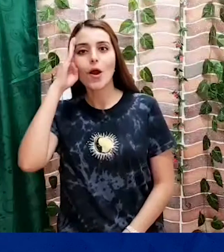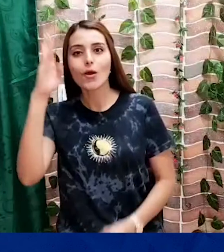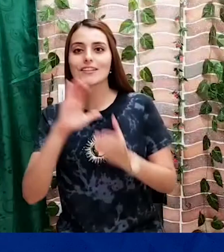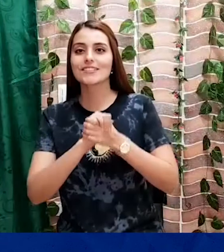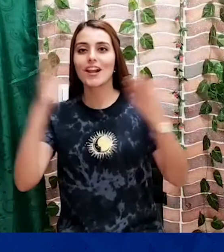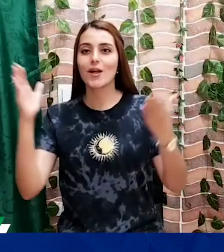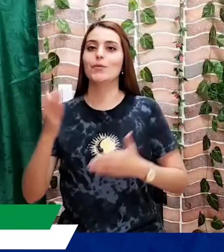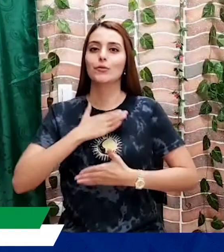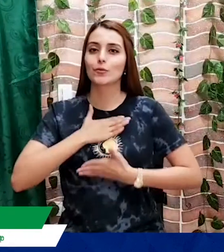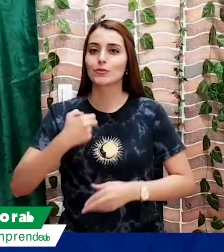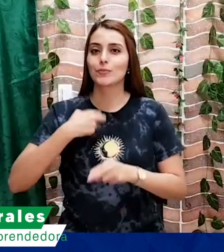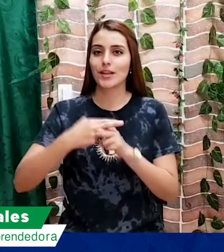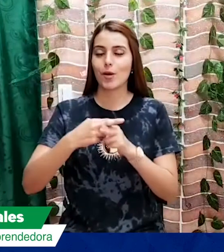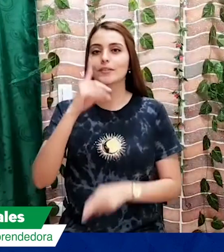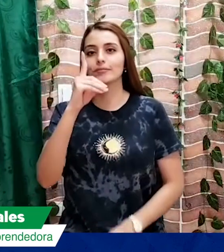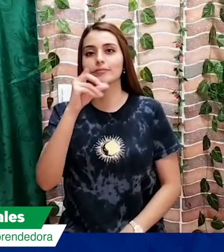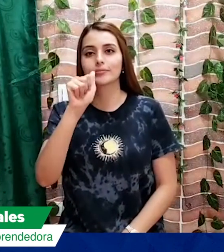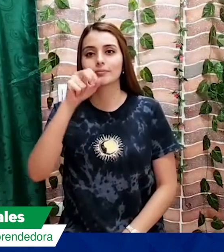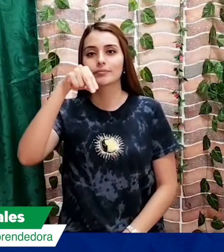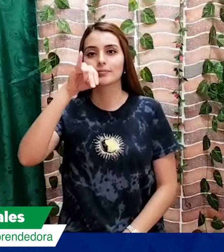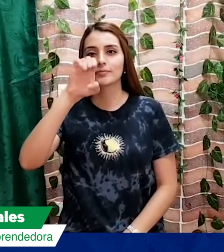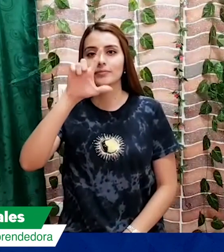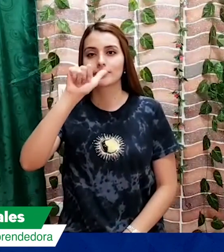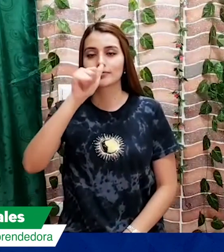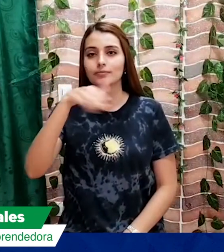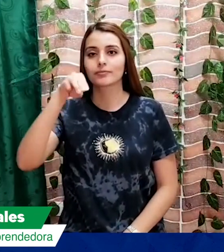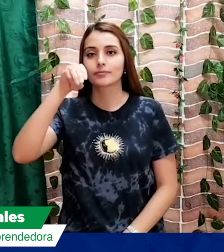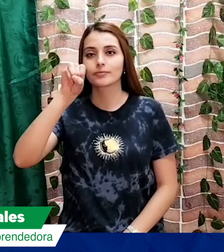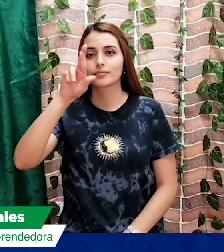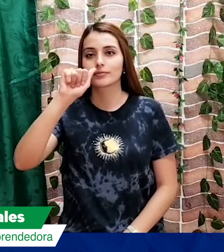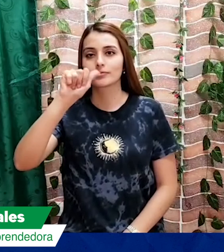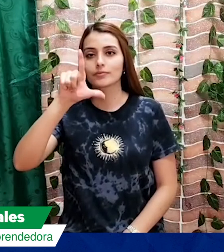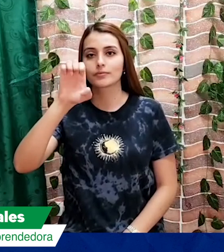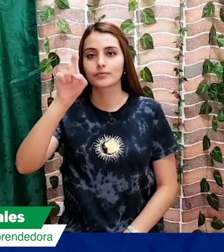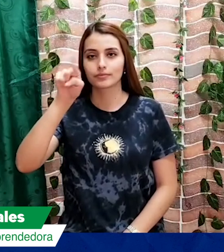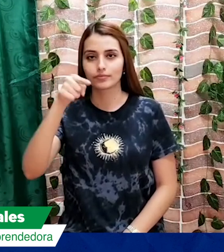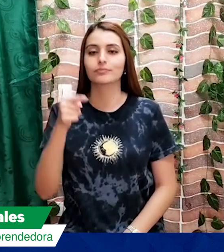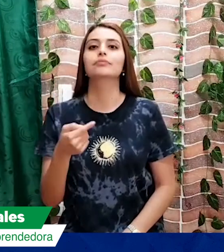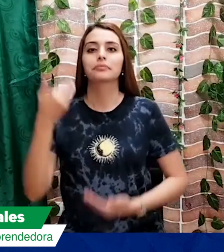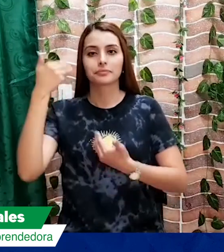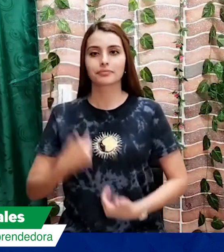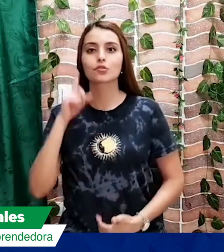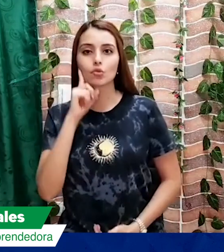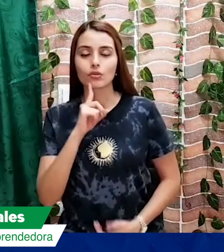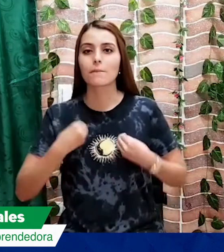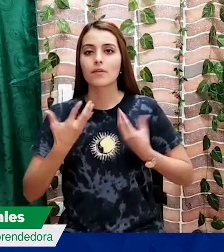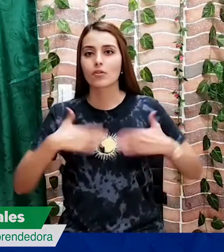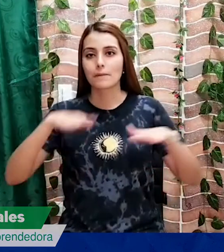Hola, un saludo, mucho gusto, mi nombre es Daniela Morales, yo soy una